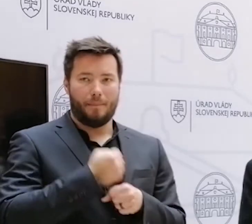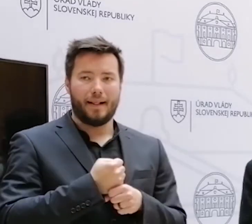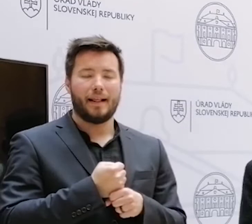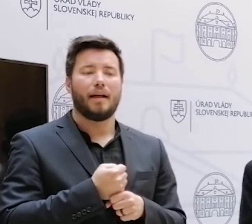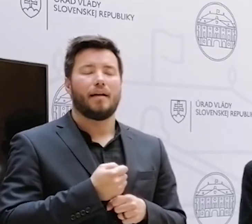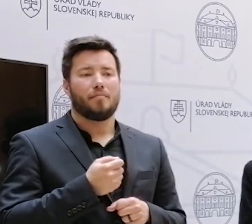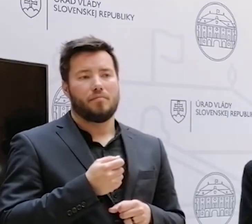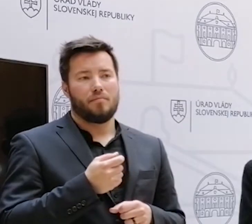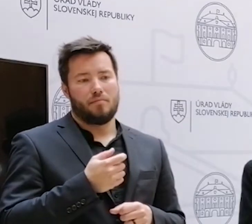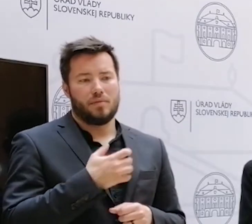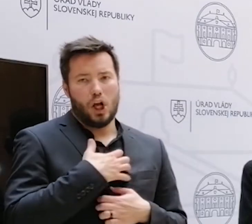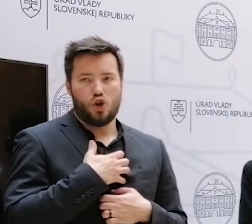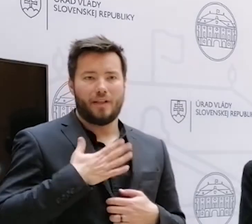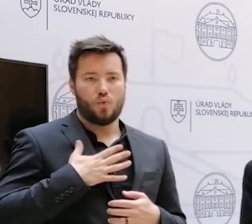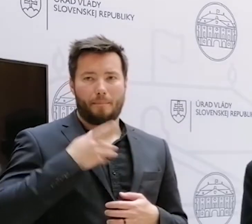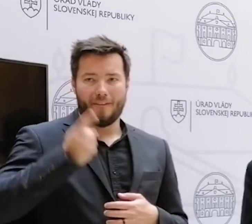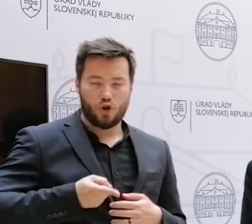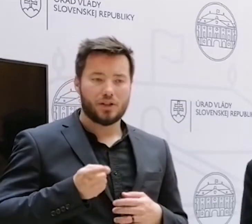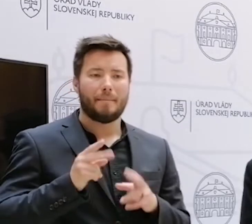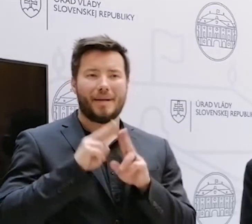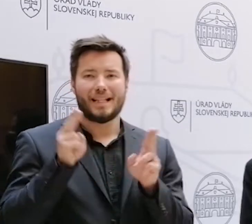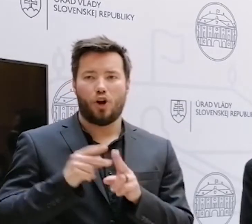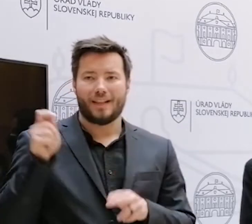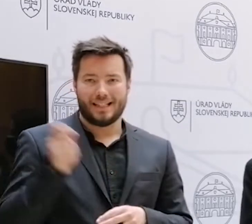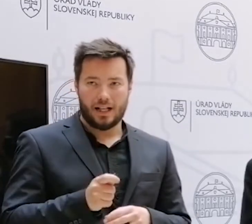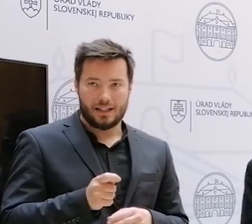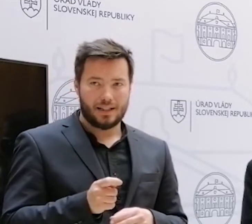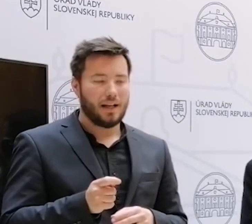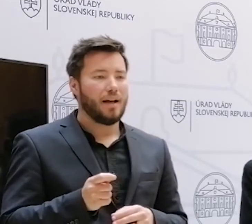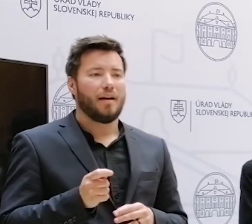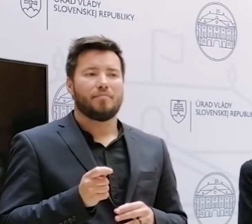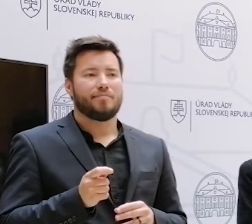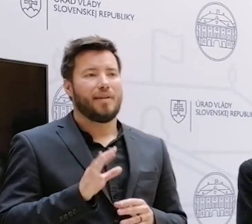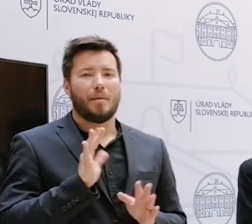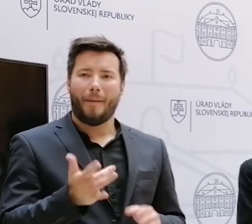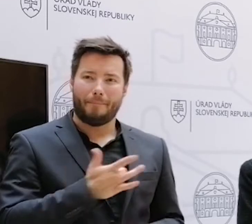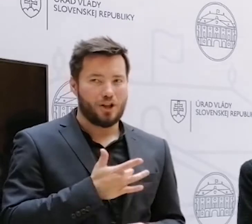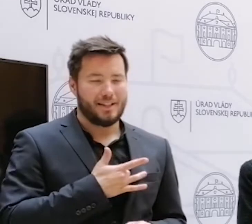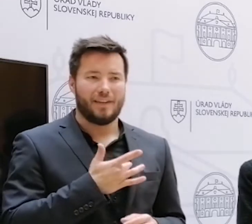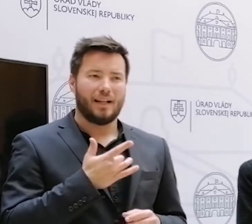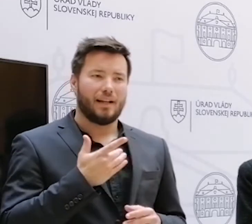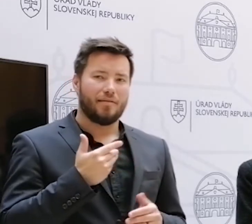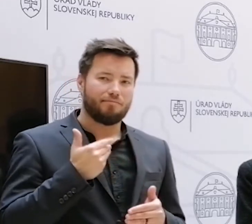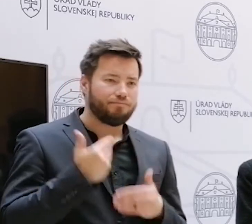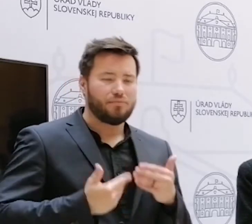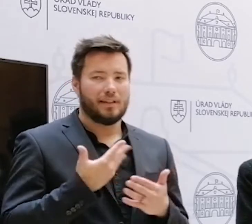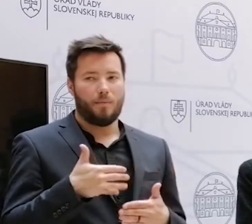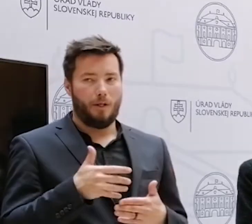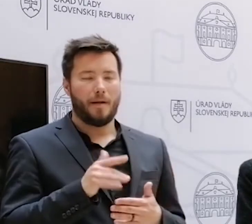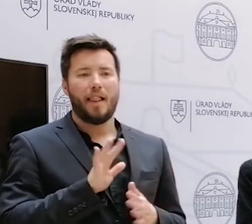vykonávať medzinárodné sankcie, bol veľmi formalistický. To, čo je potrebné spraviť, je